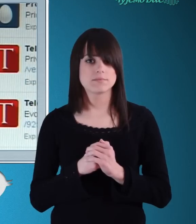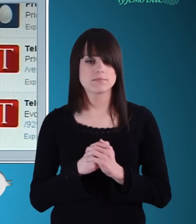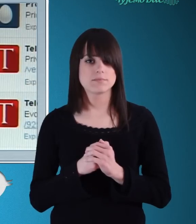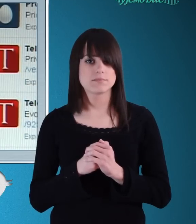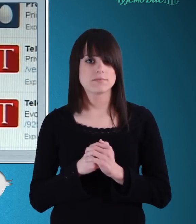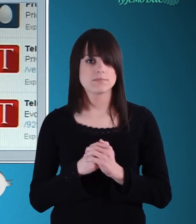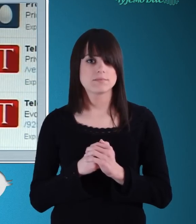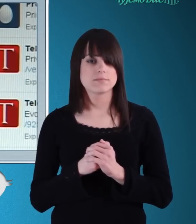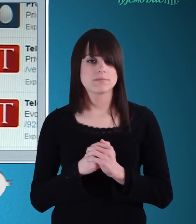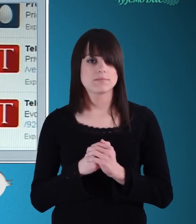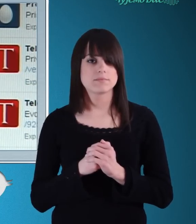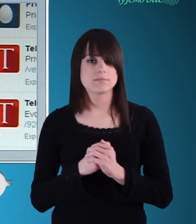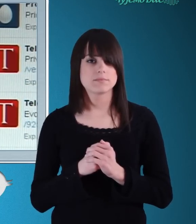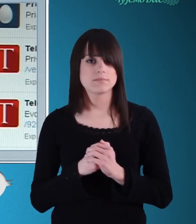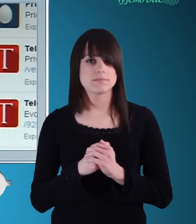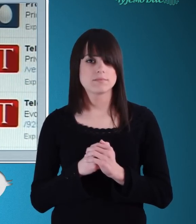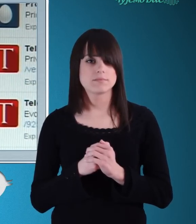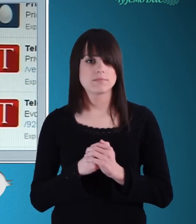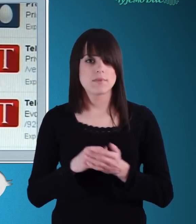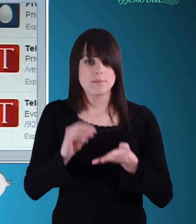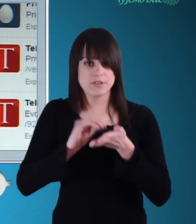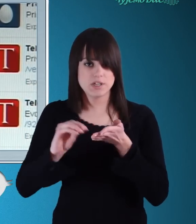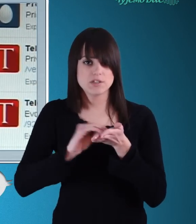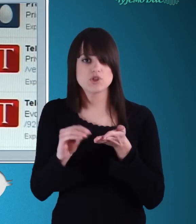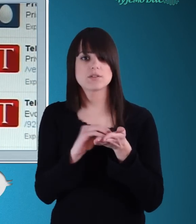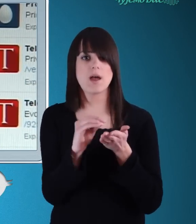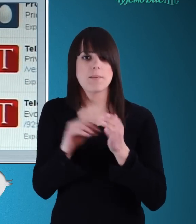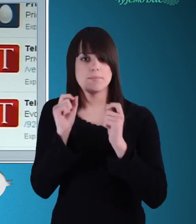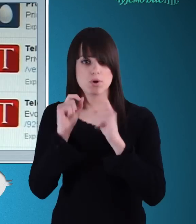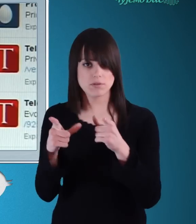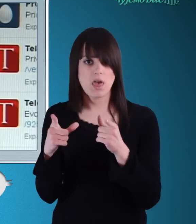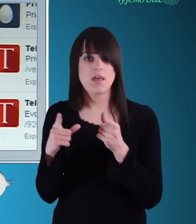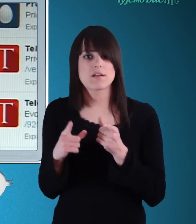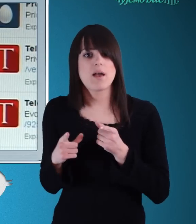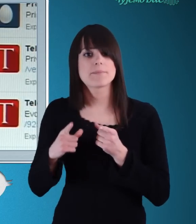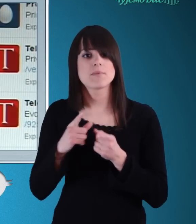Link do više informacija i u napred ogovoreni haštag.